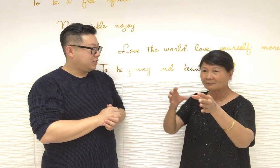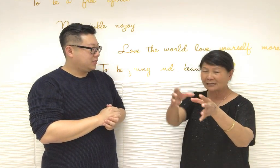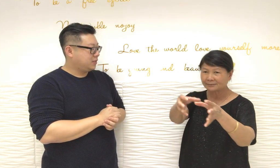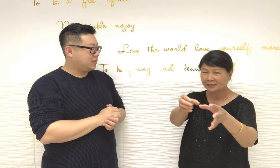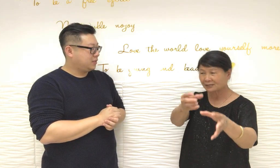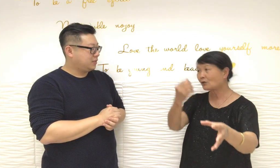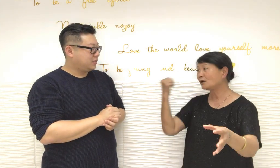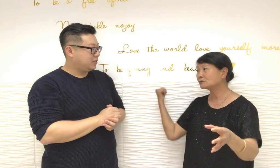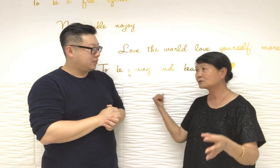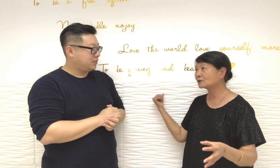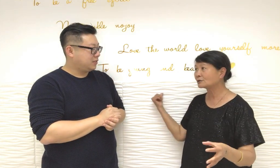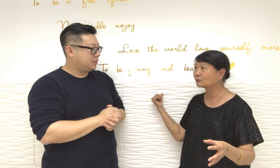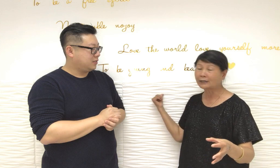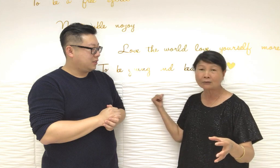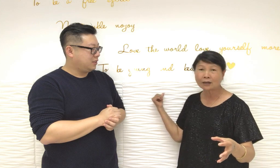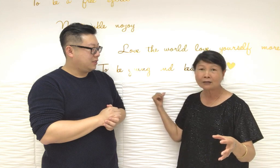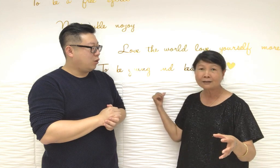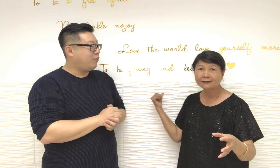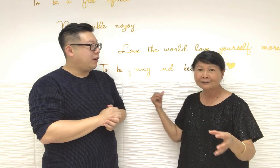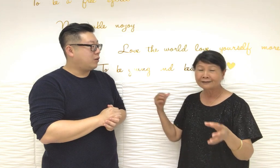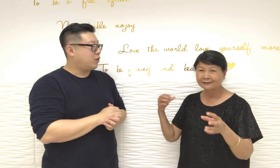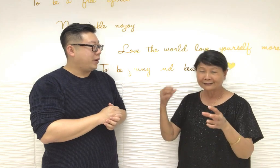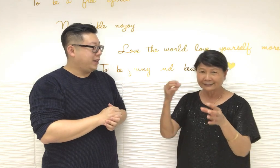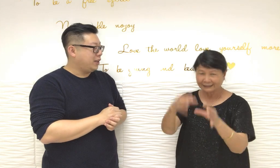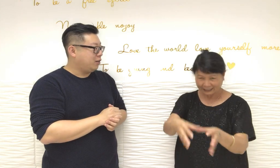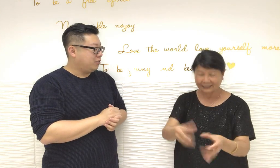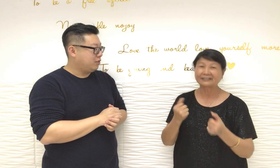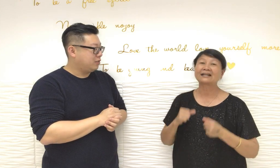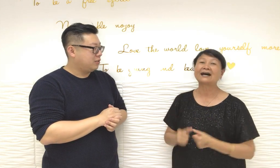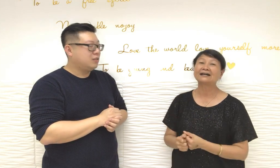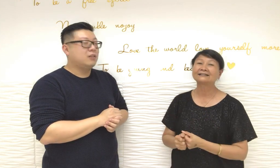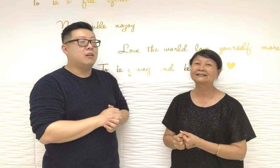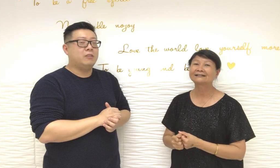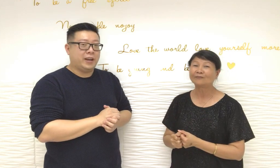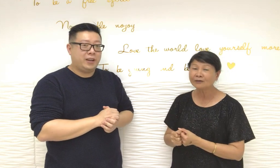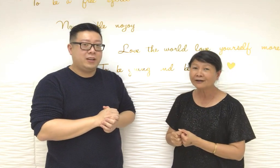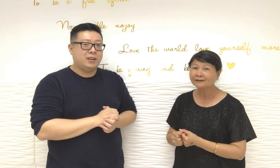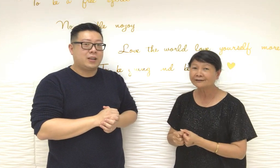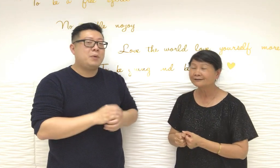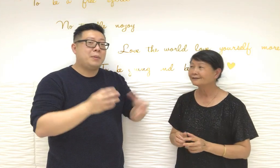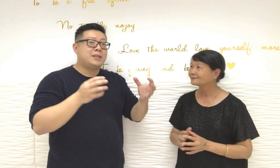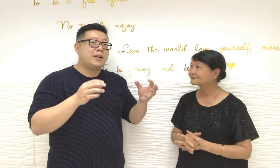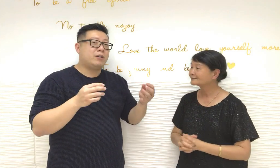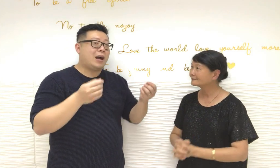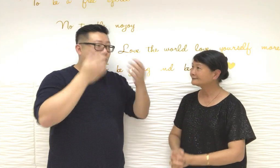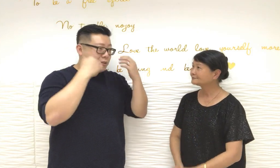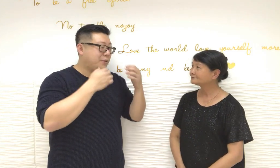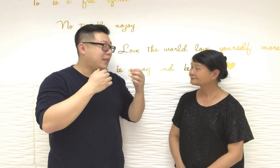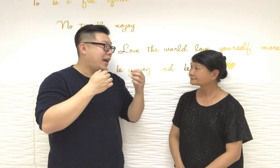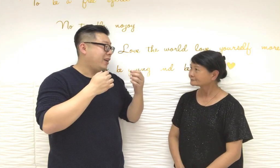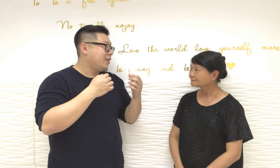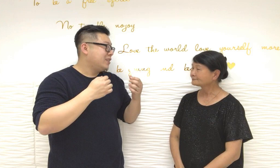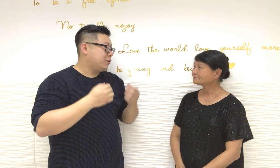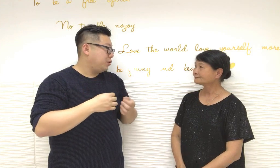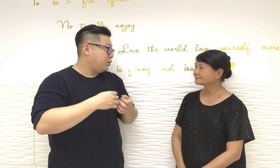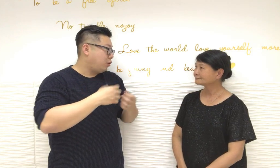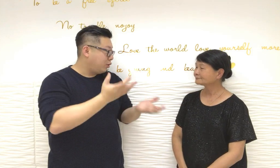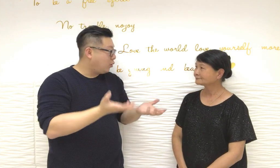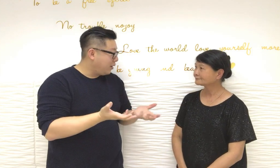把皮丘向著門口就擺在我的櫃圓機上是這樣OK那是否就是口碎得大就會拿得多呢